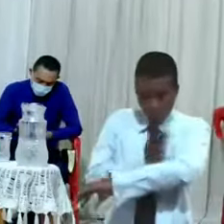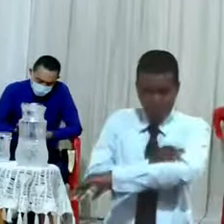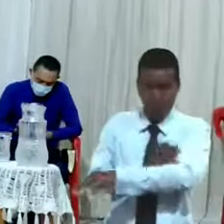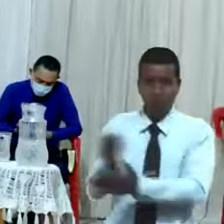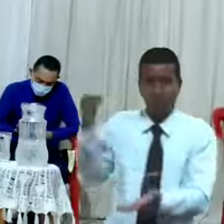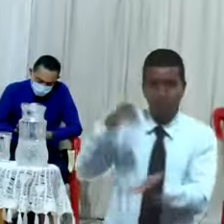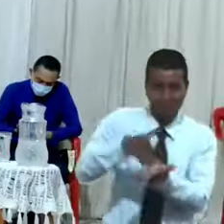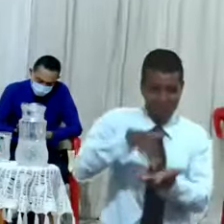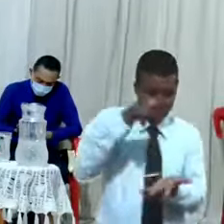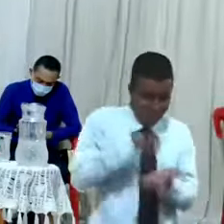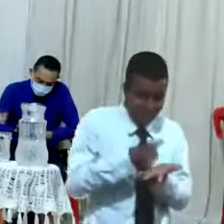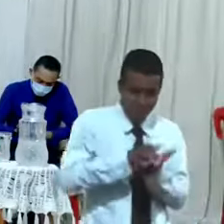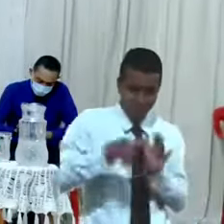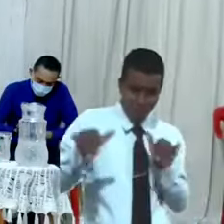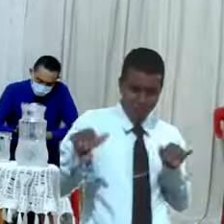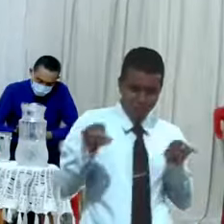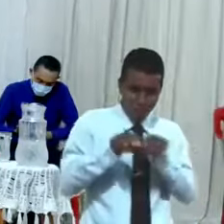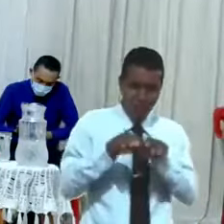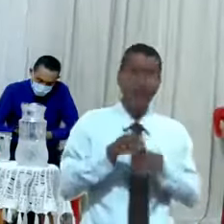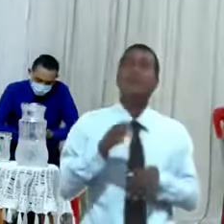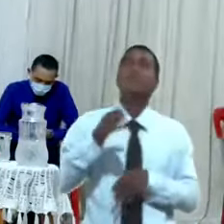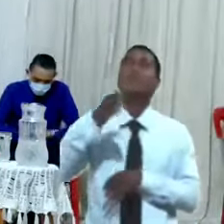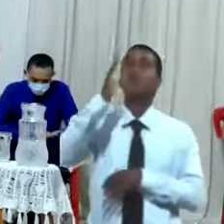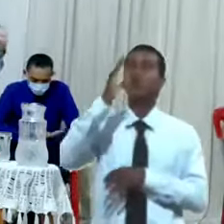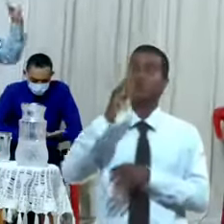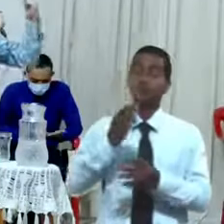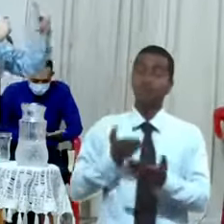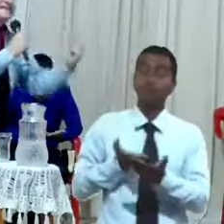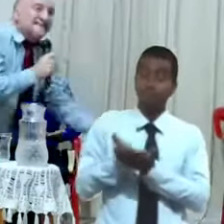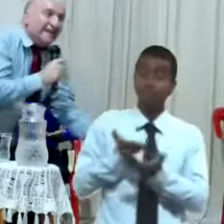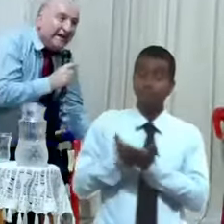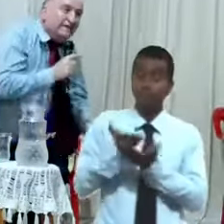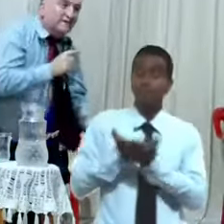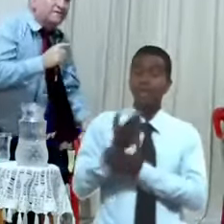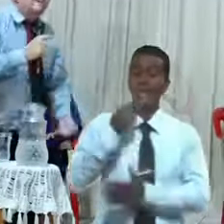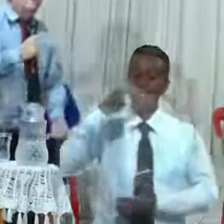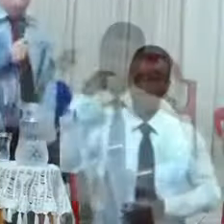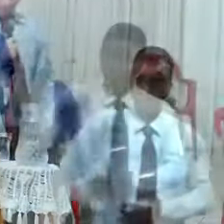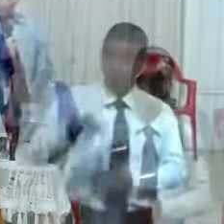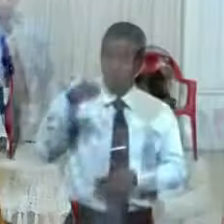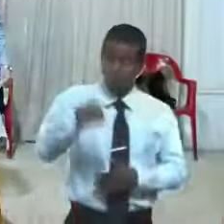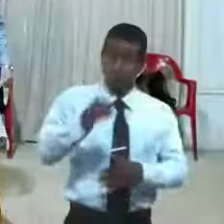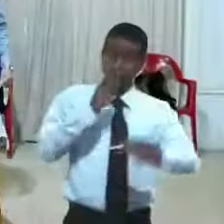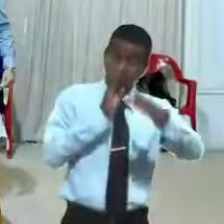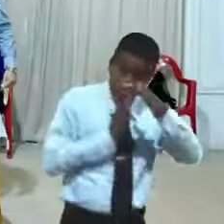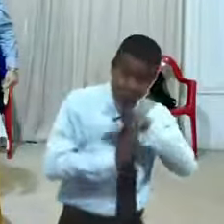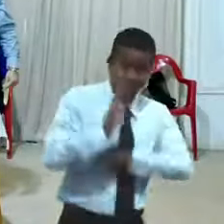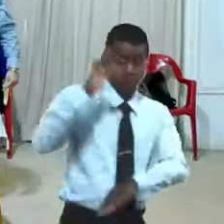llevarlo convencerlo de que tenía que bajarse tenía